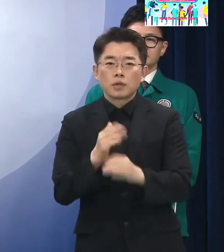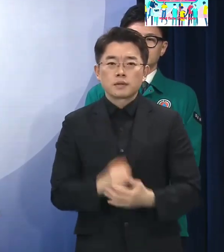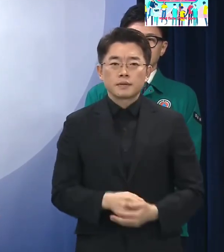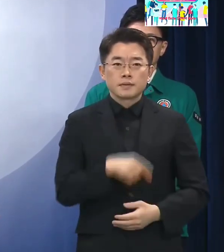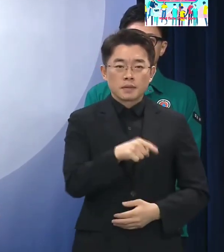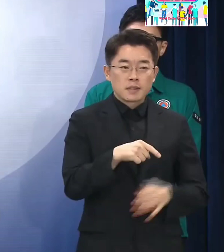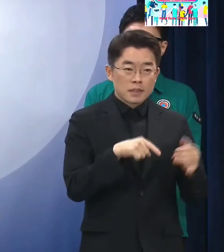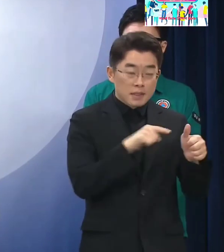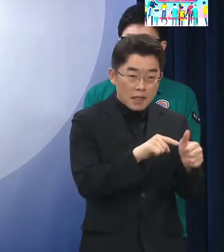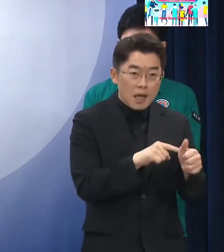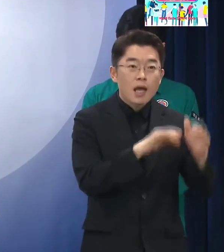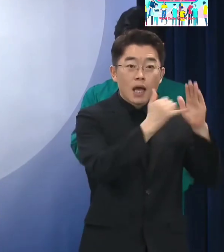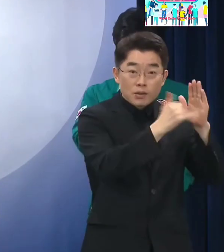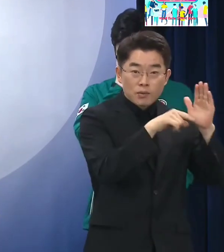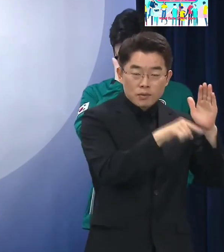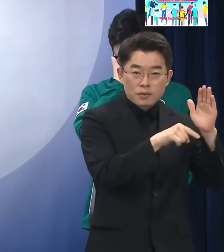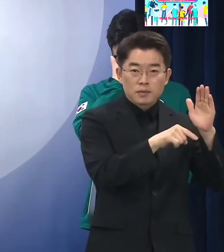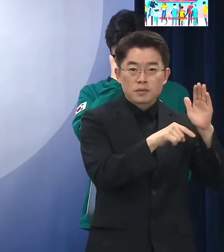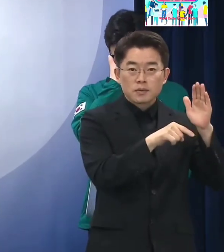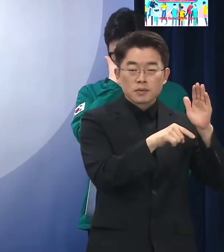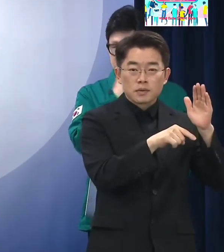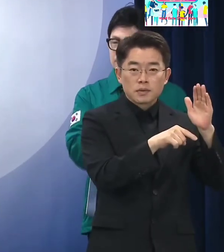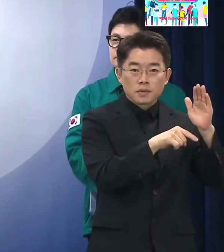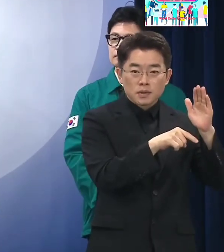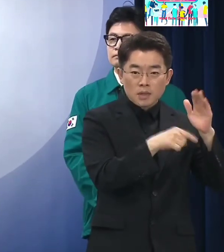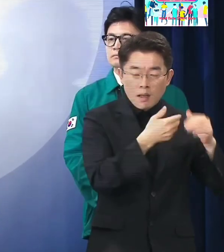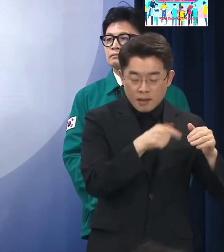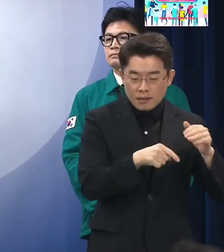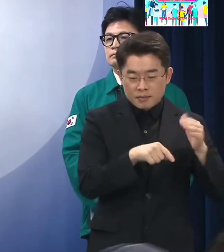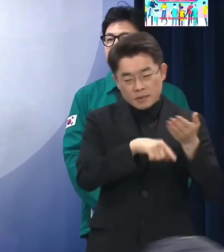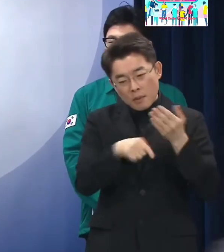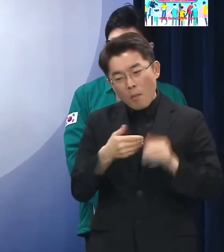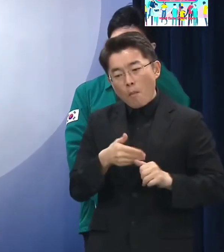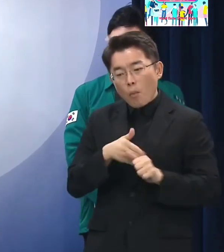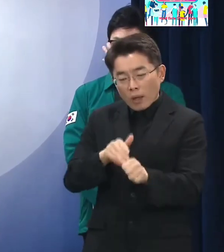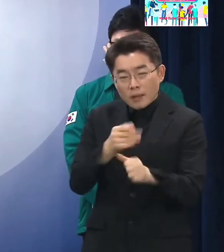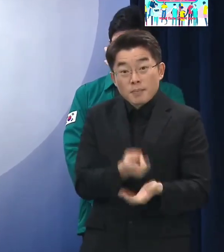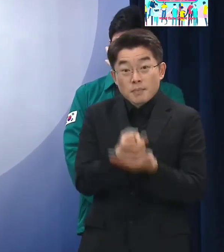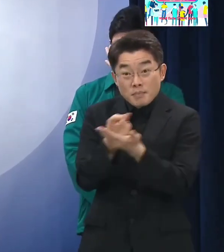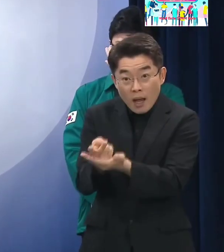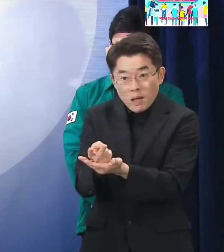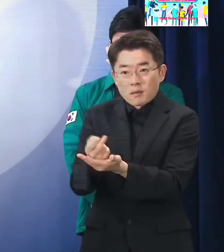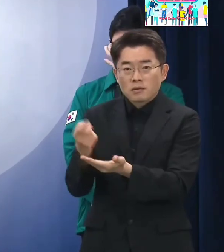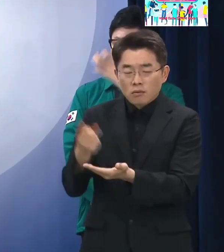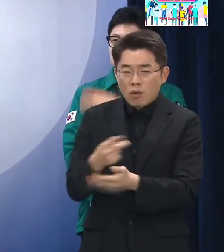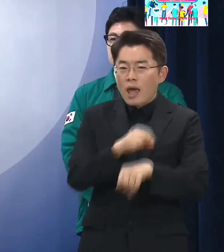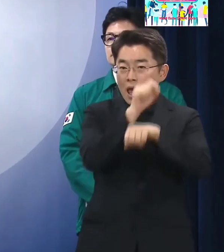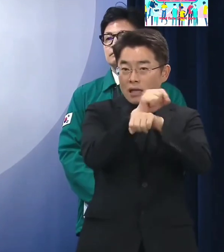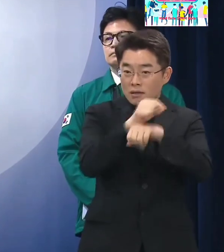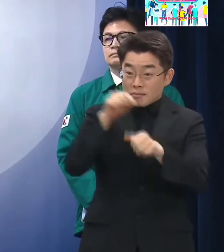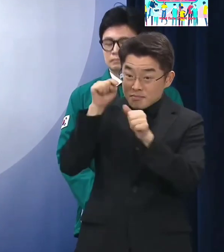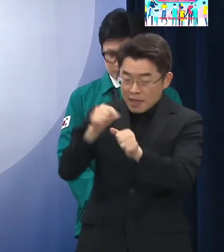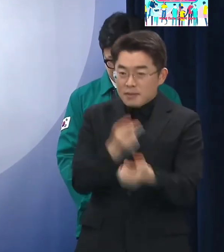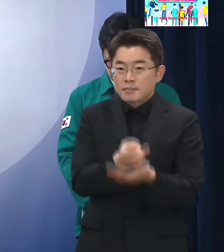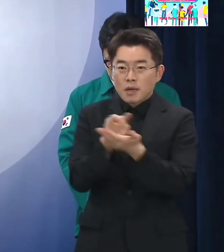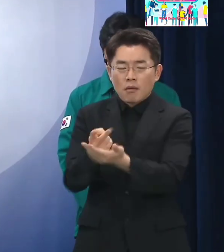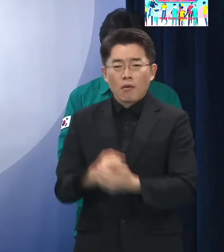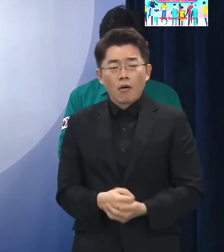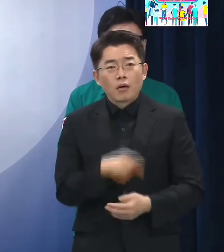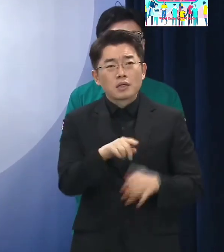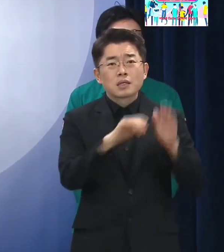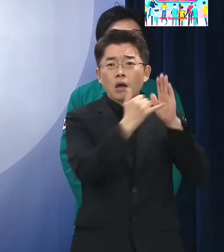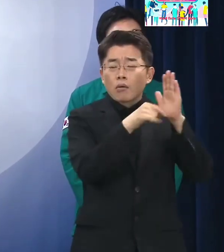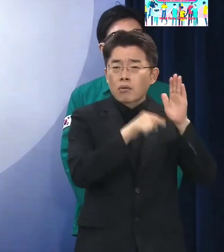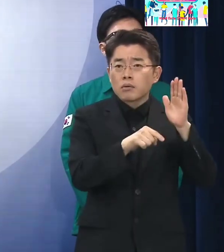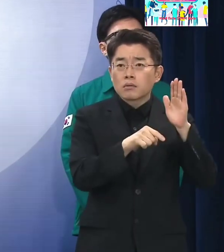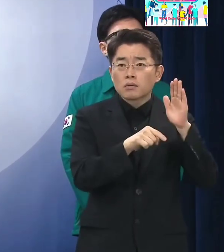행정입원으로 되어 있습니다 그런데 보호자에 대한 입원은 보호자에게 너무 과도한 부담을 준다는 점 그다음에